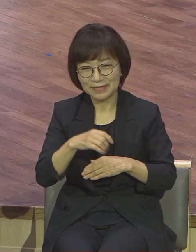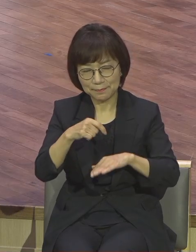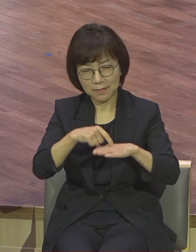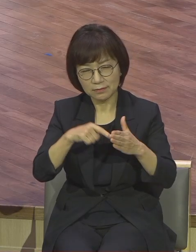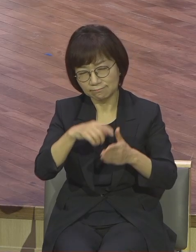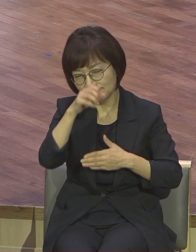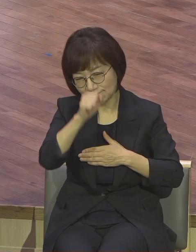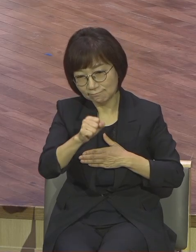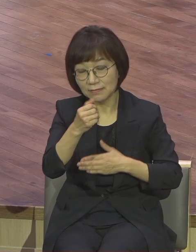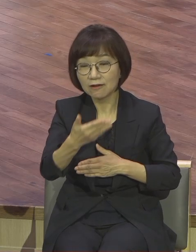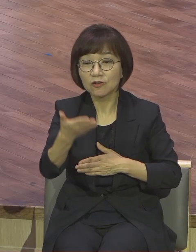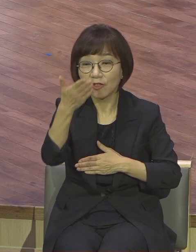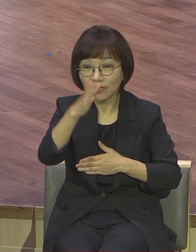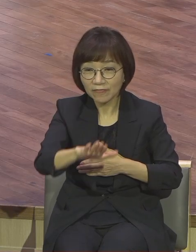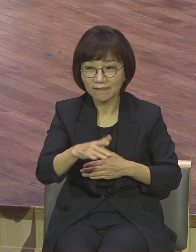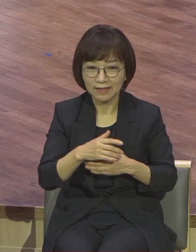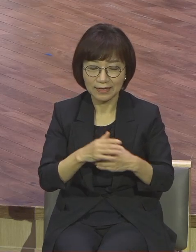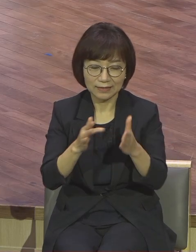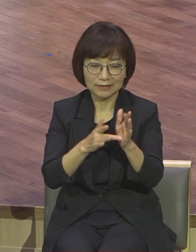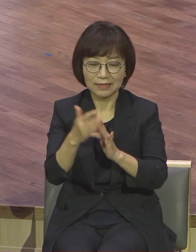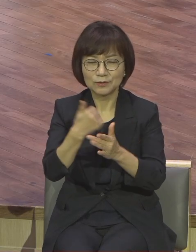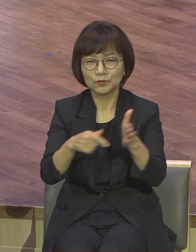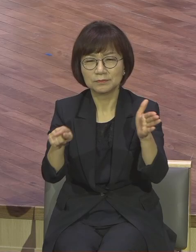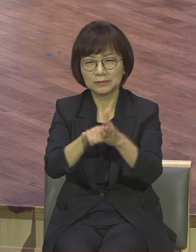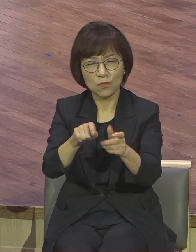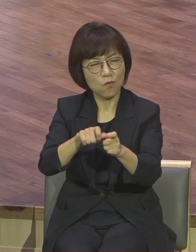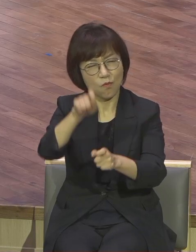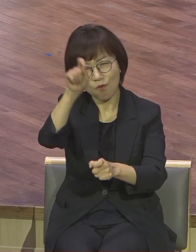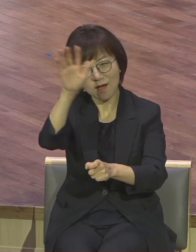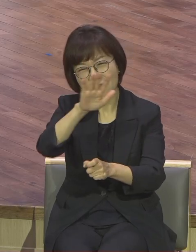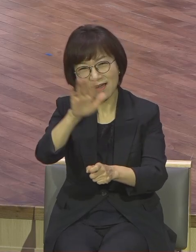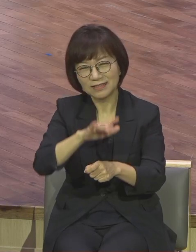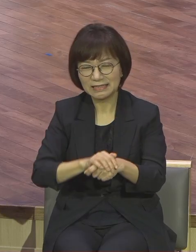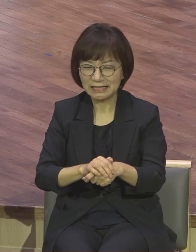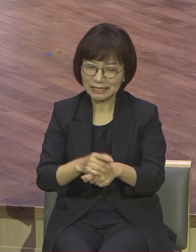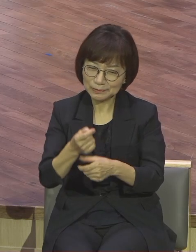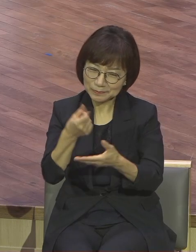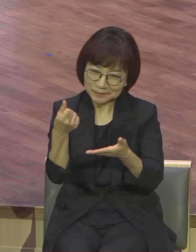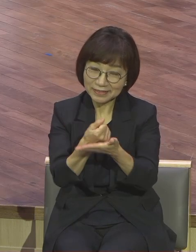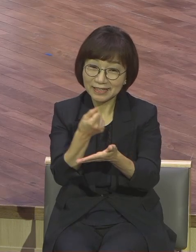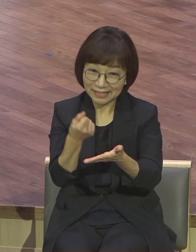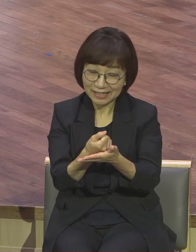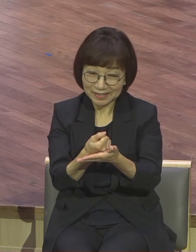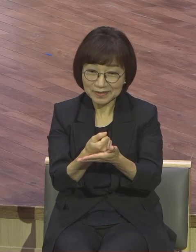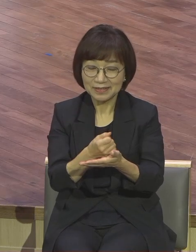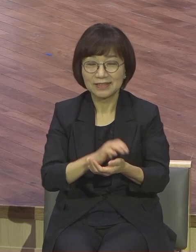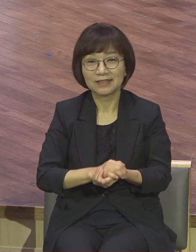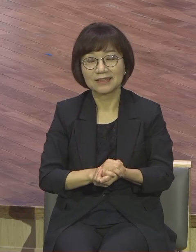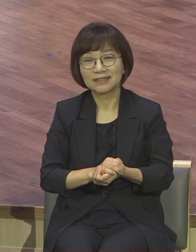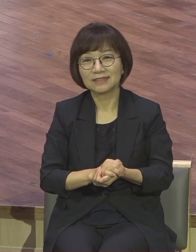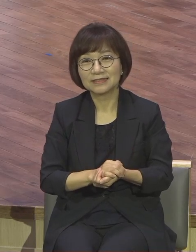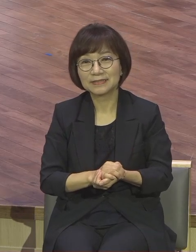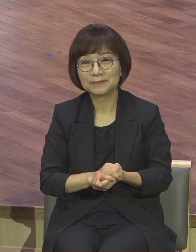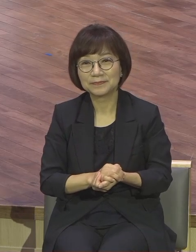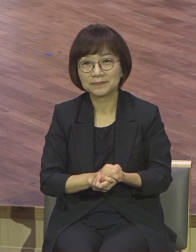짧고 역사는 시간이 오래됐지만 실제로 하나님 앞에서 사명을 그렇게